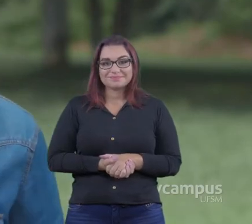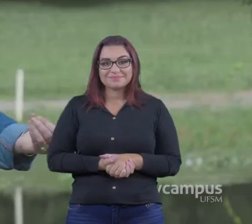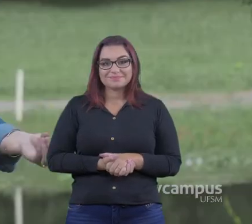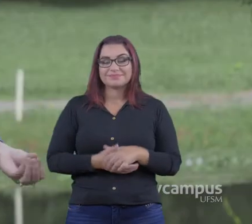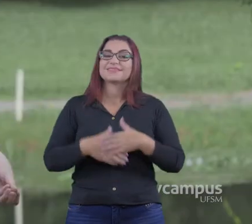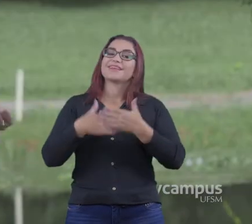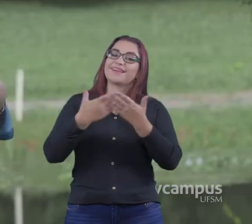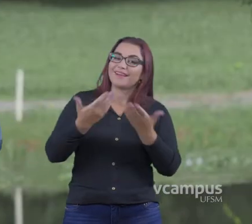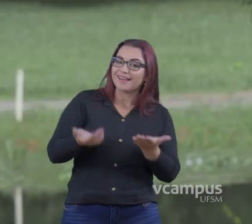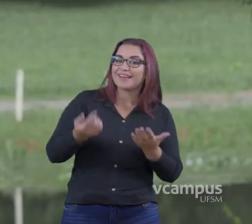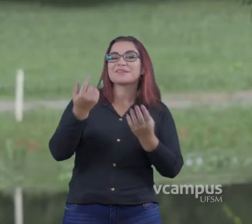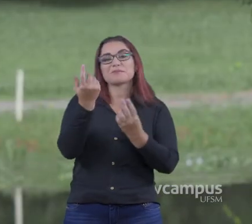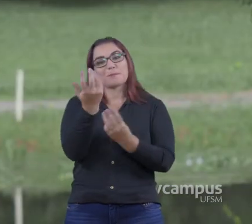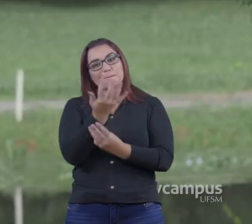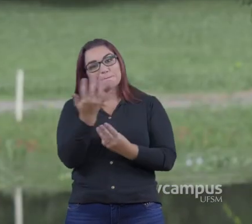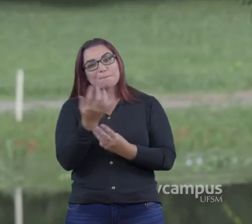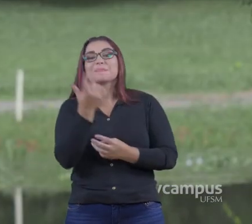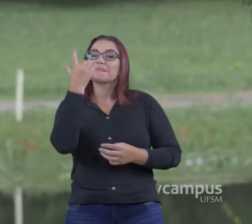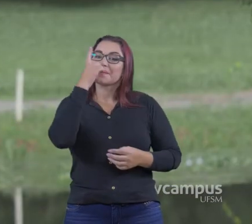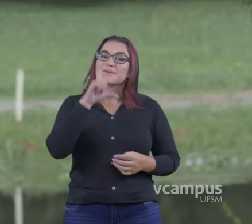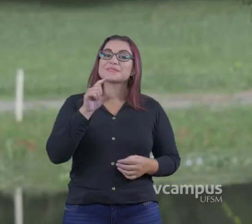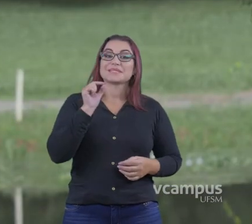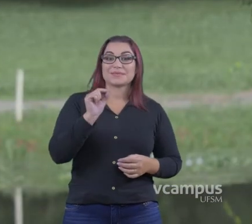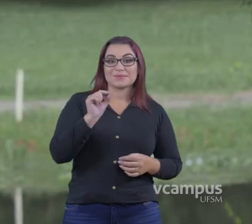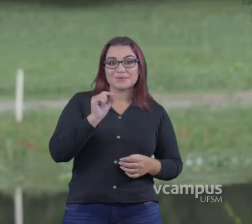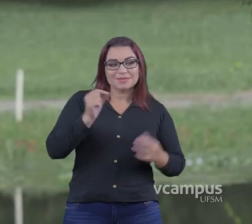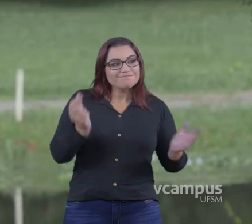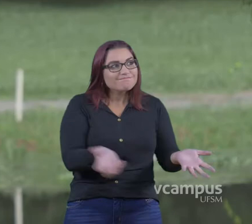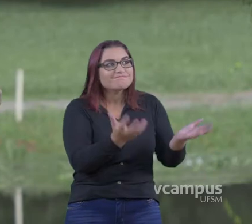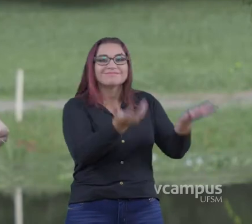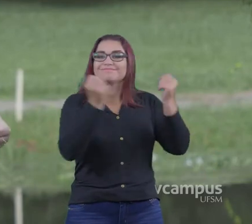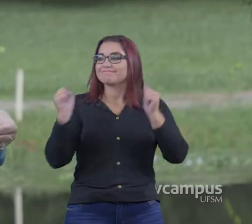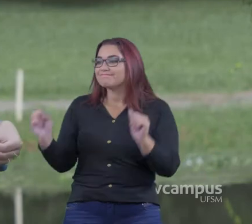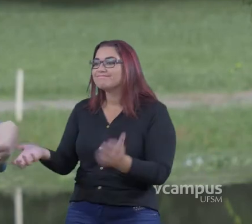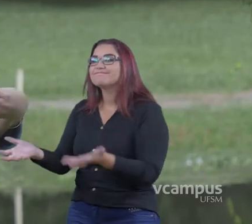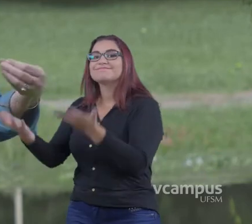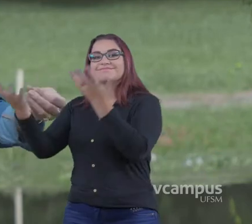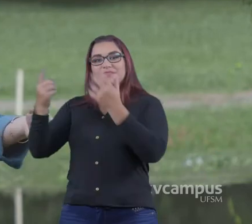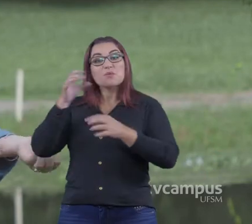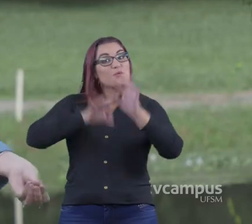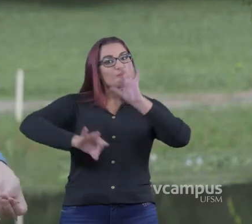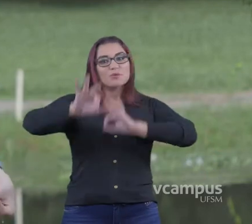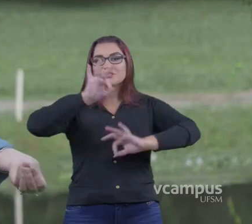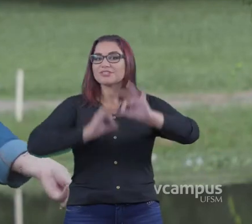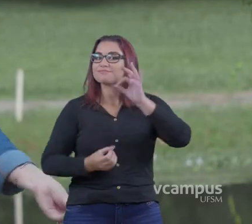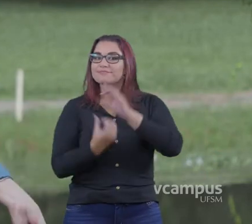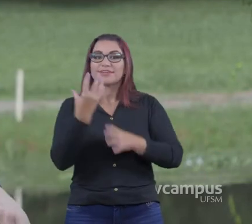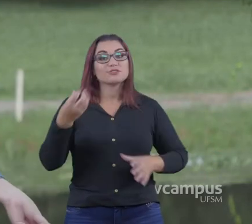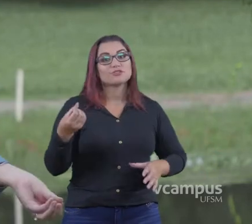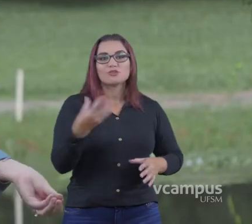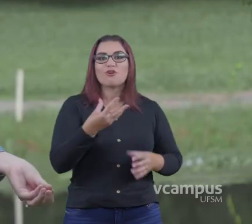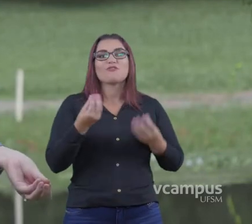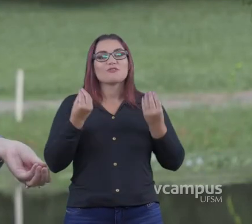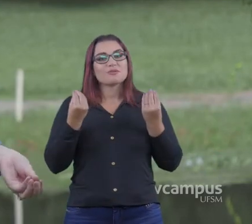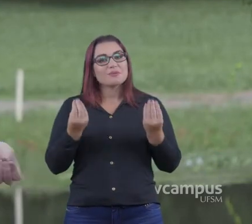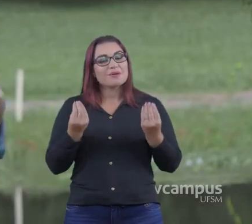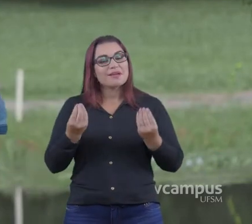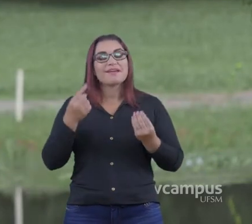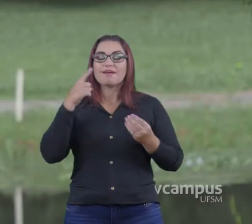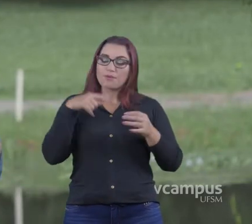E aí, a universidade é protagonista, ela é propulsora de um novo projeto de desenvolvimento para esses territórios Quando ela